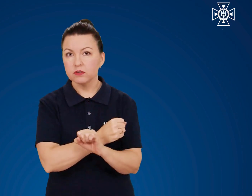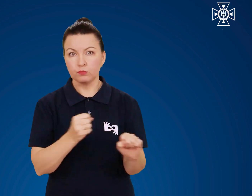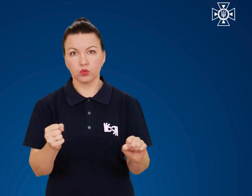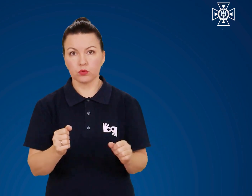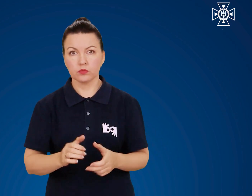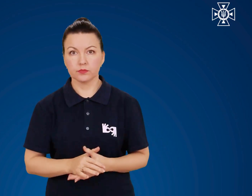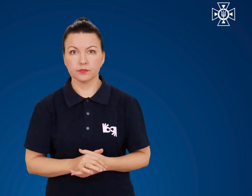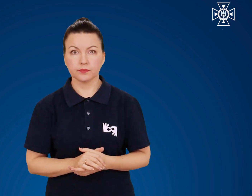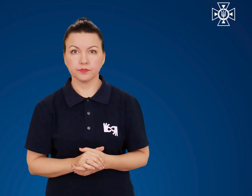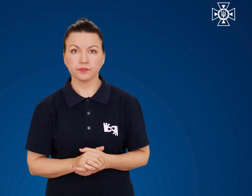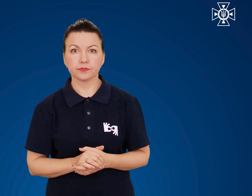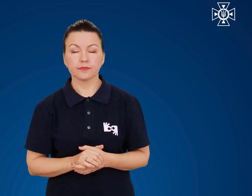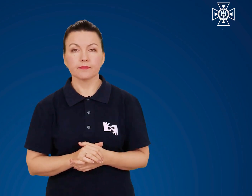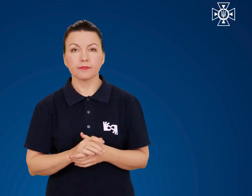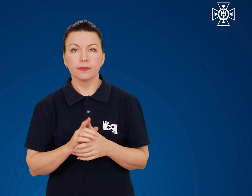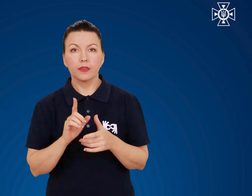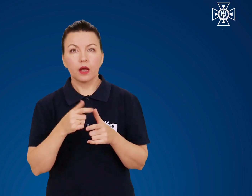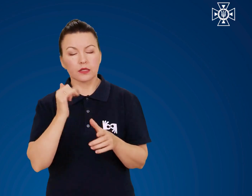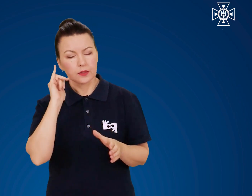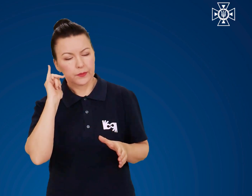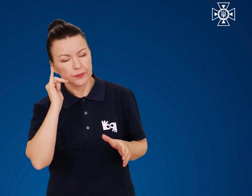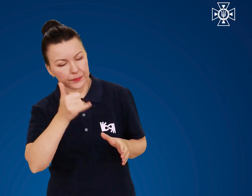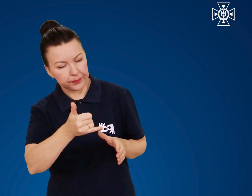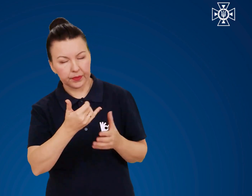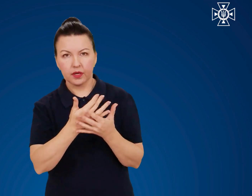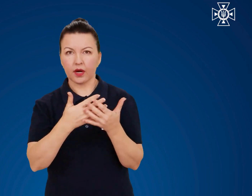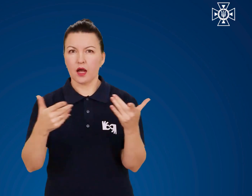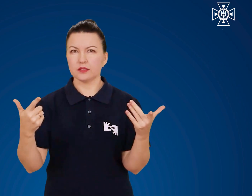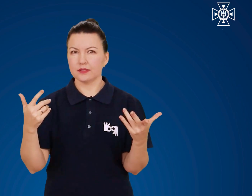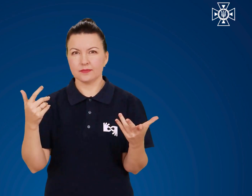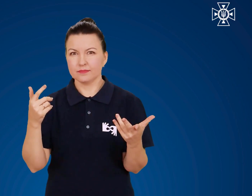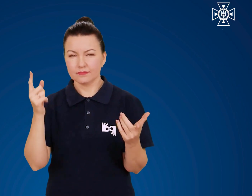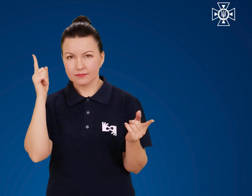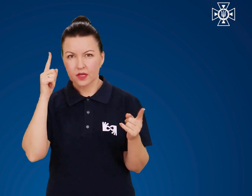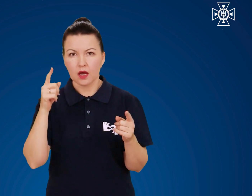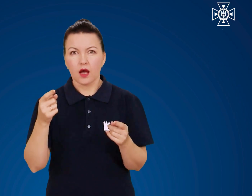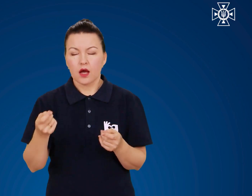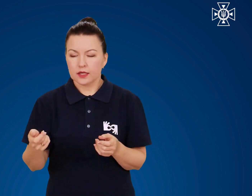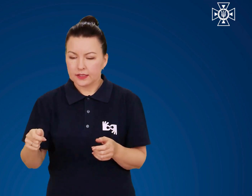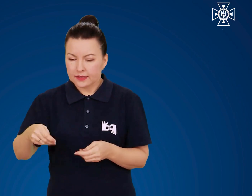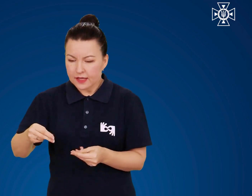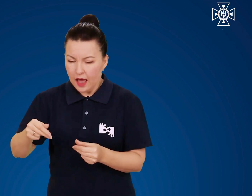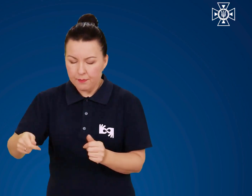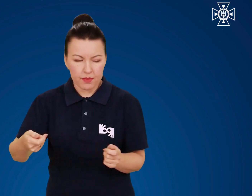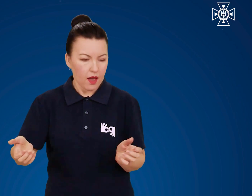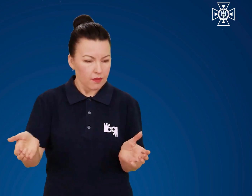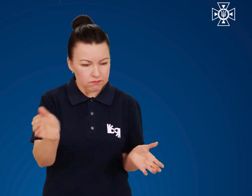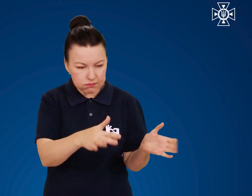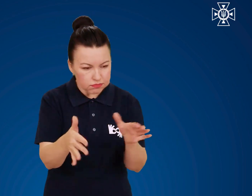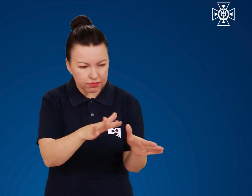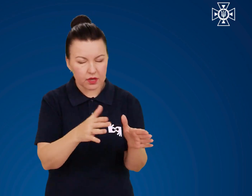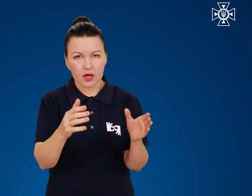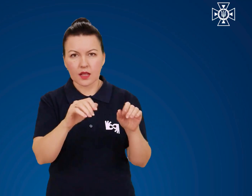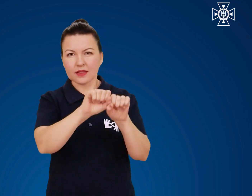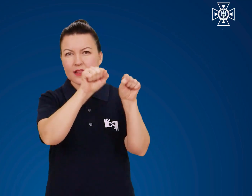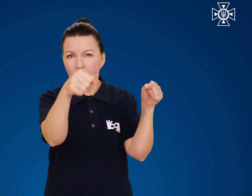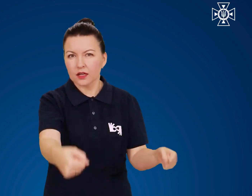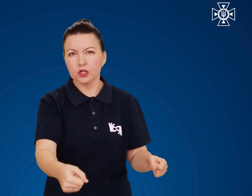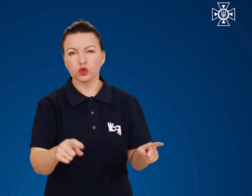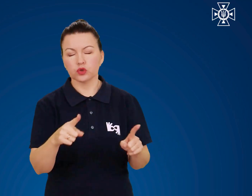вибух Заливати предмет рідинами, засипати грунтом або чимось його накривати